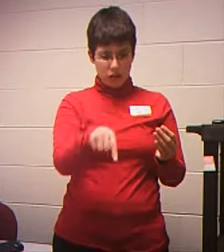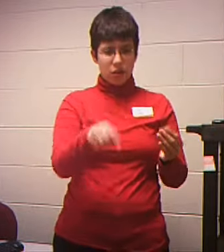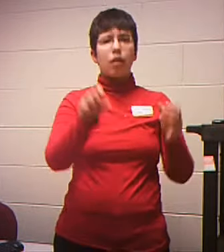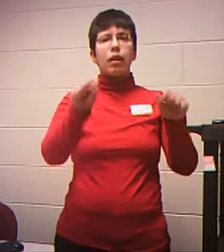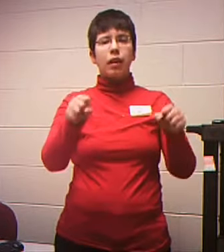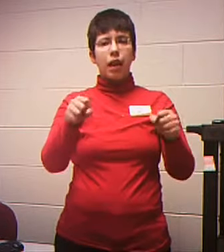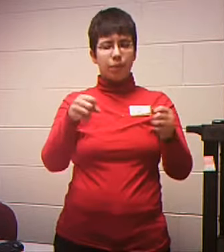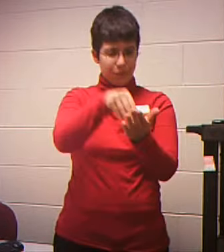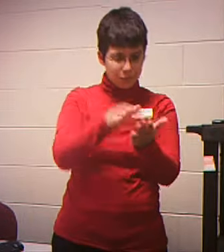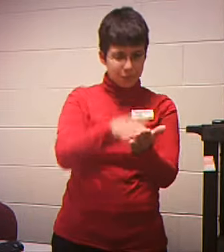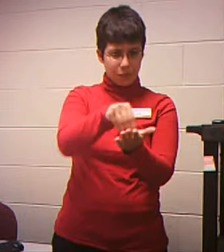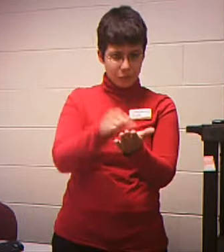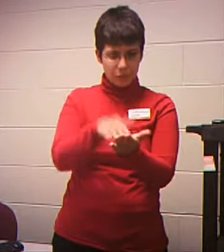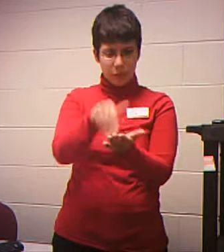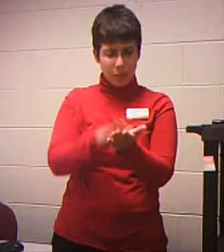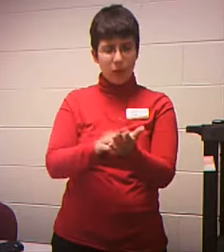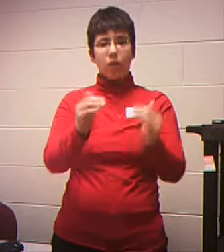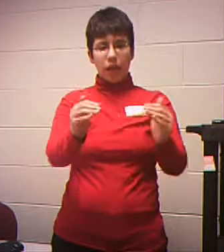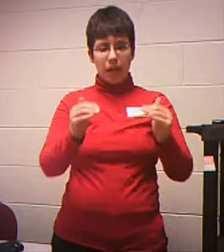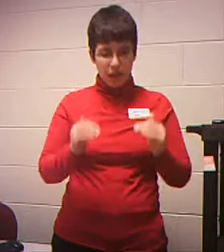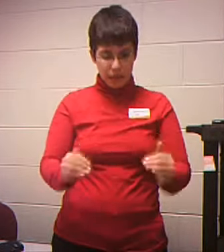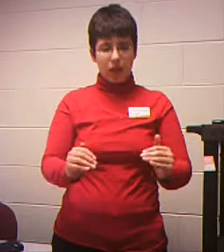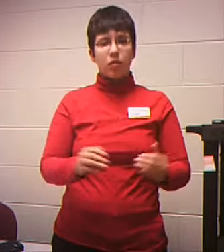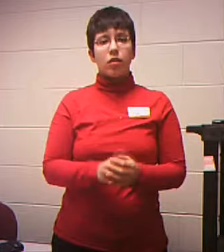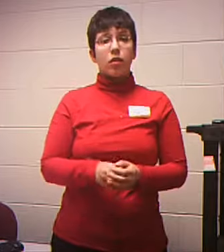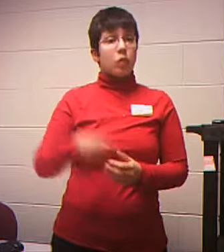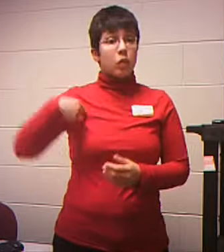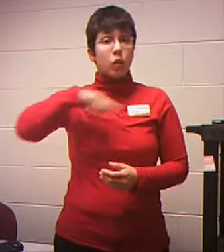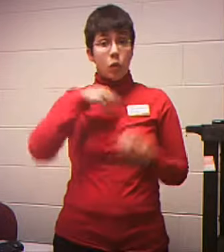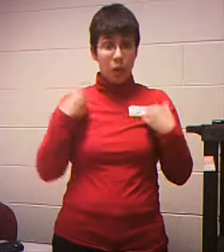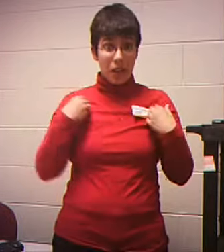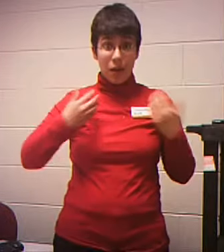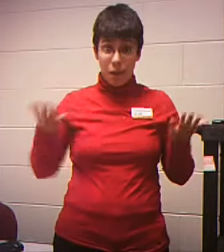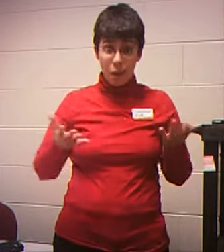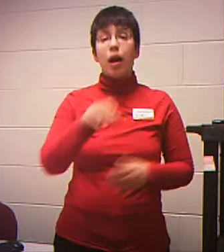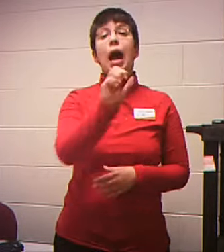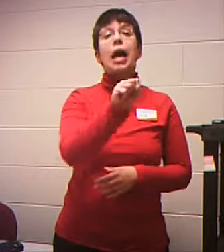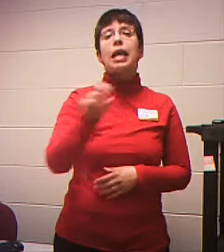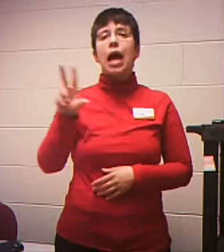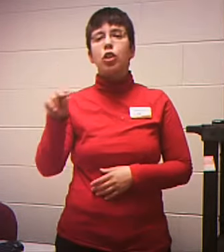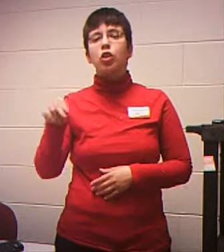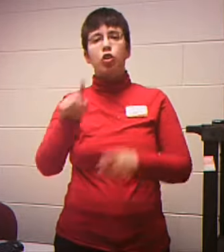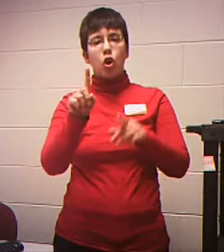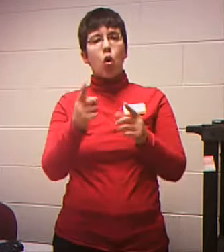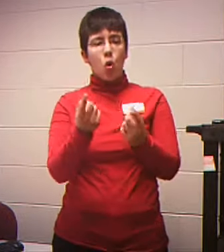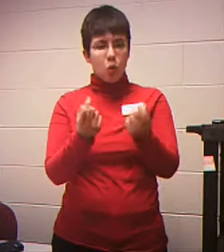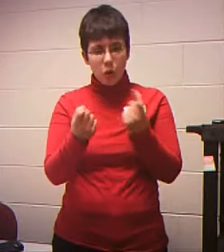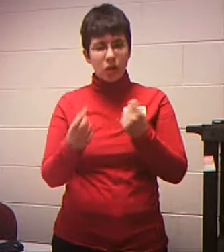Okay These Are Just Yes No Questions And So Just Answer These Most People Are A U.S. Citizen Most People